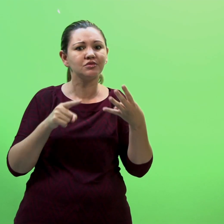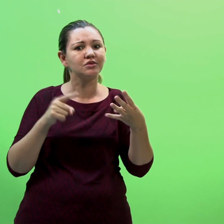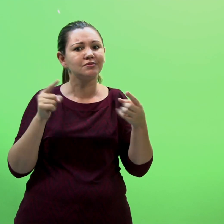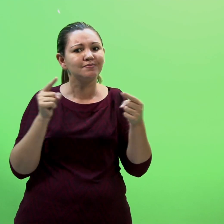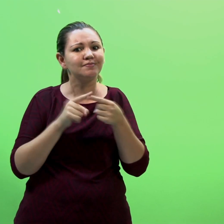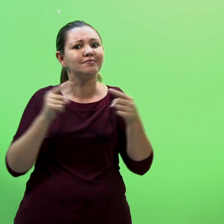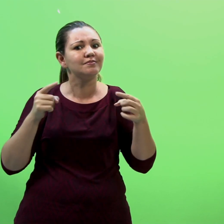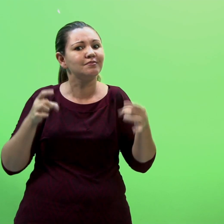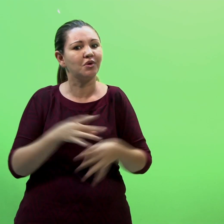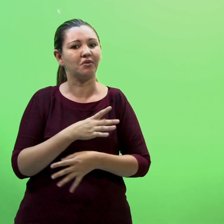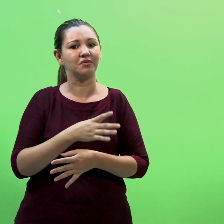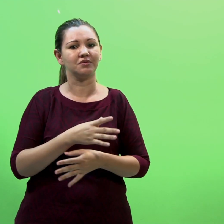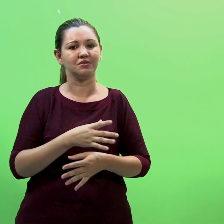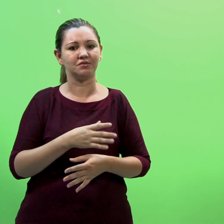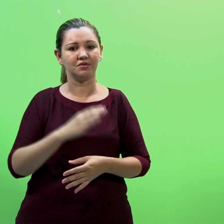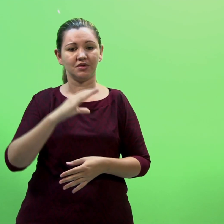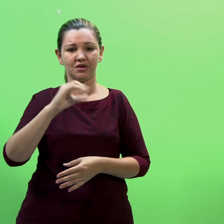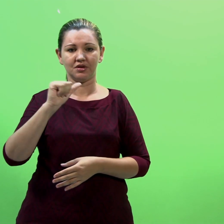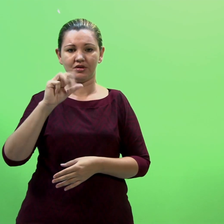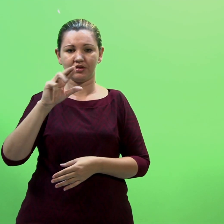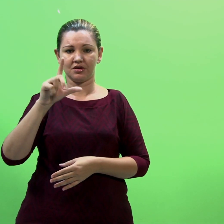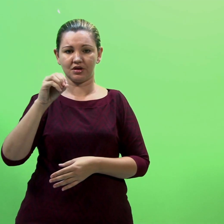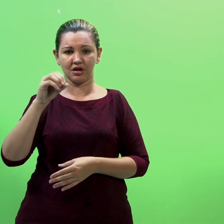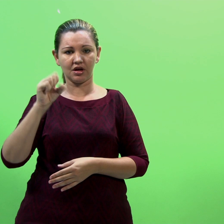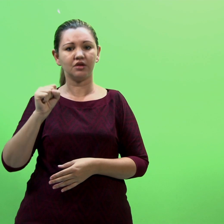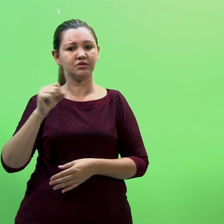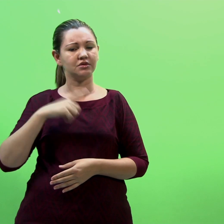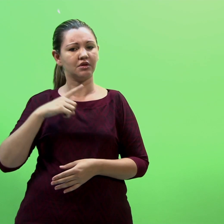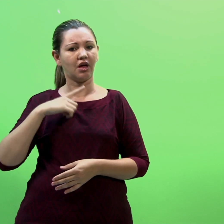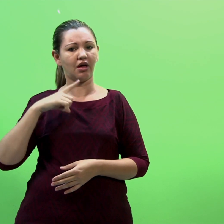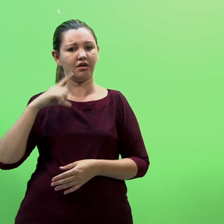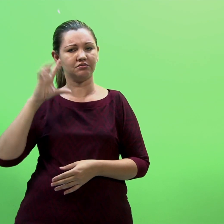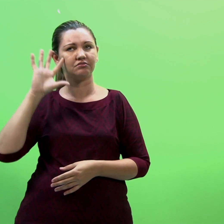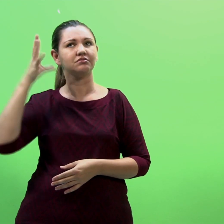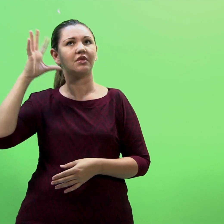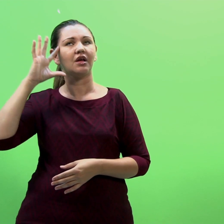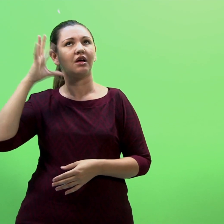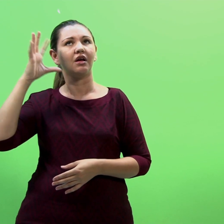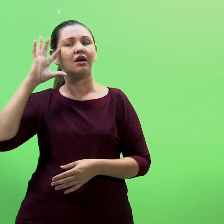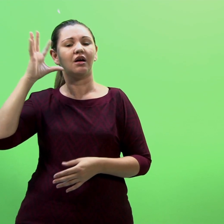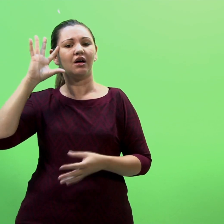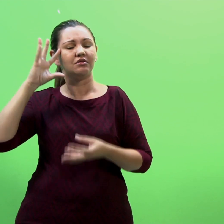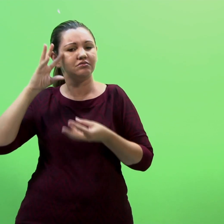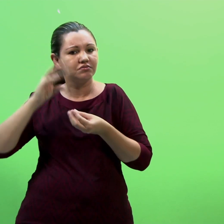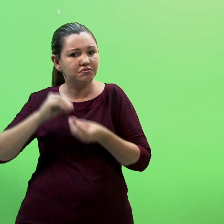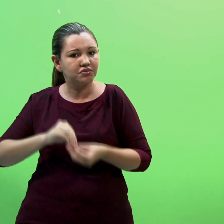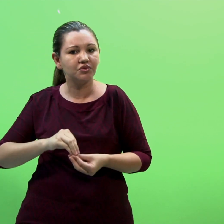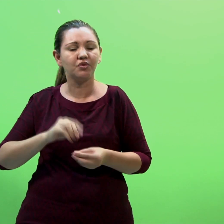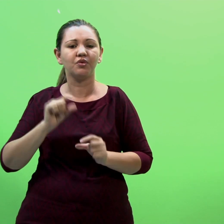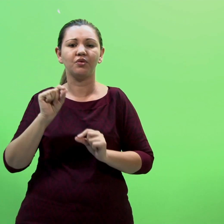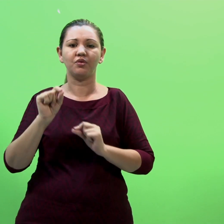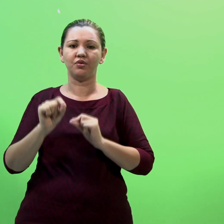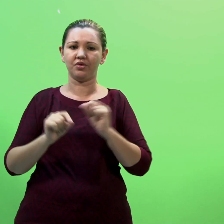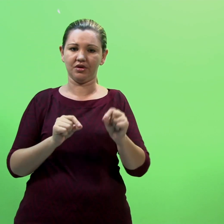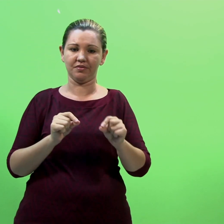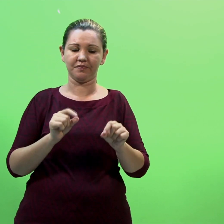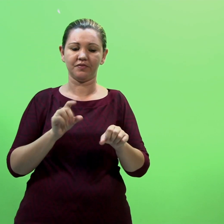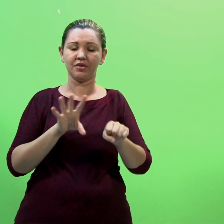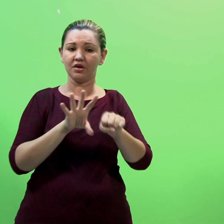intérprete deve ser